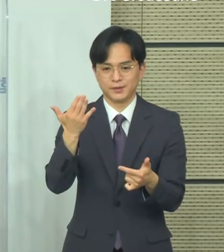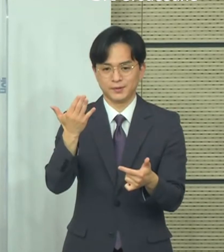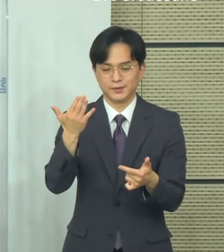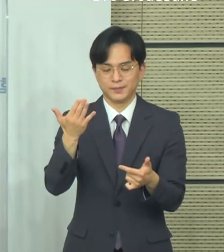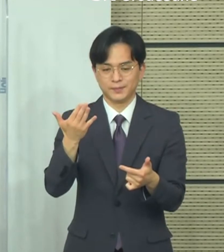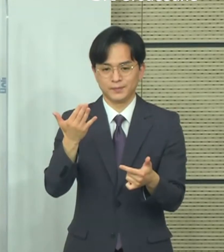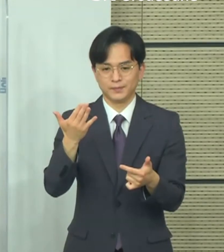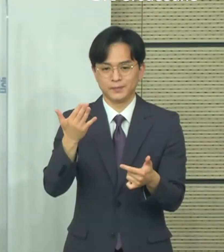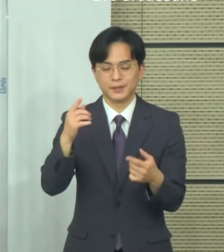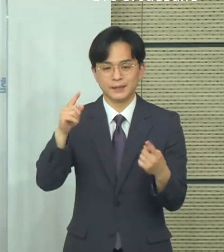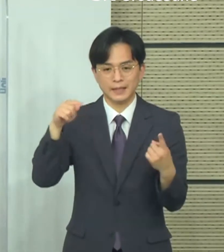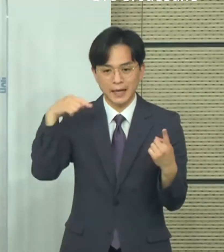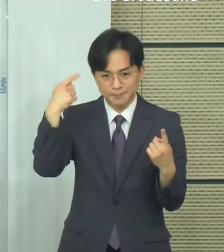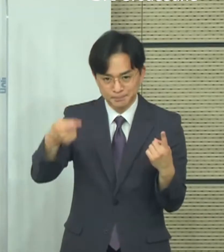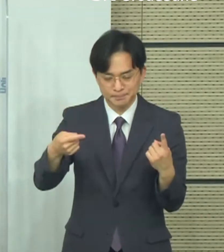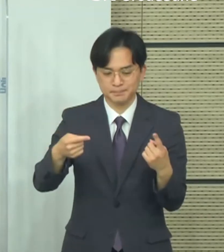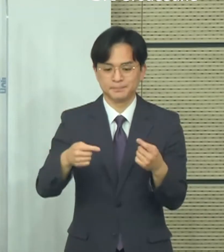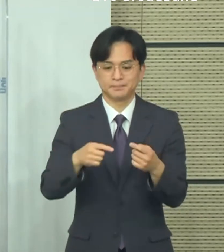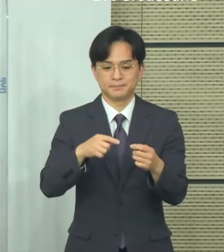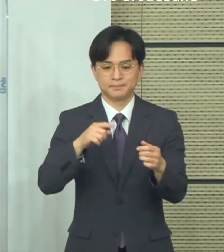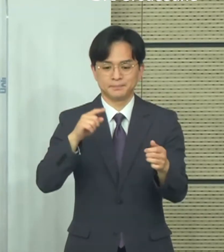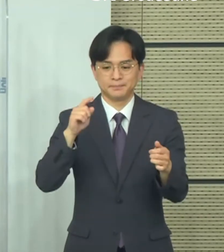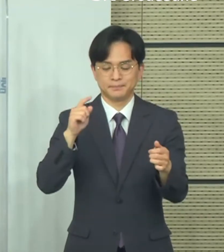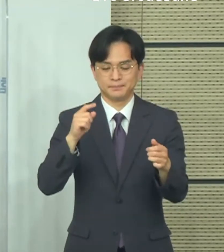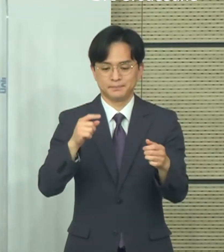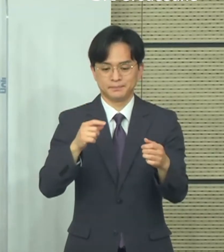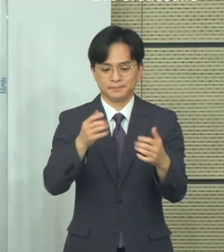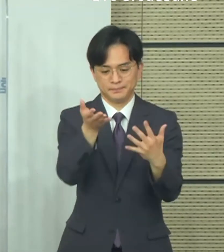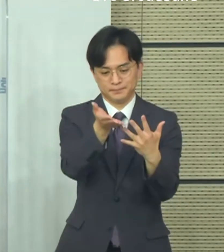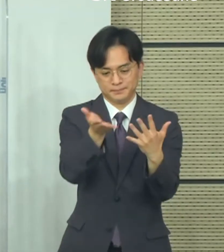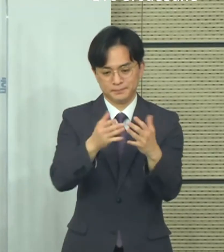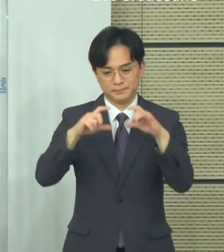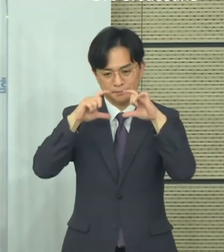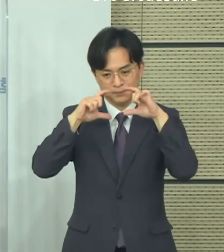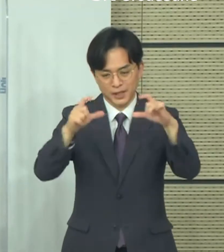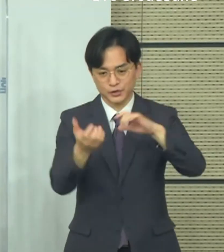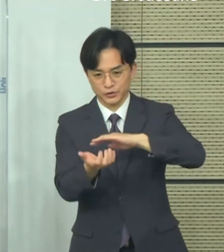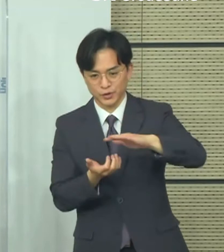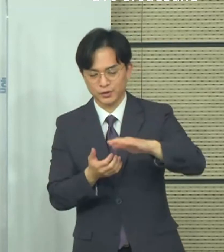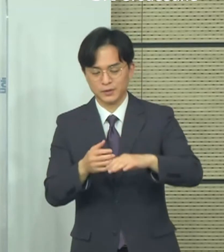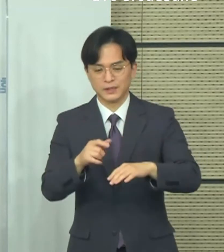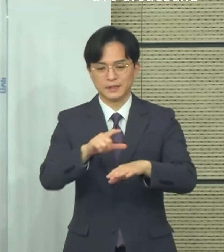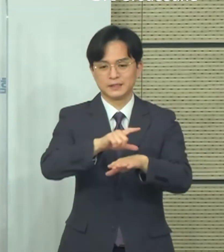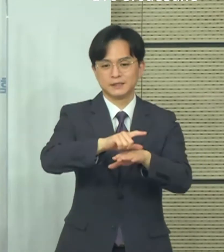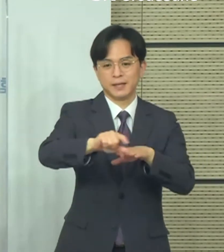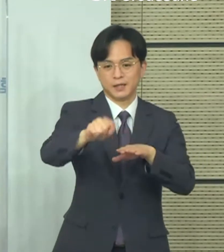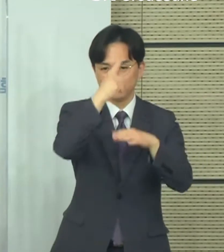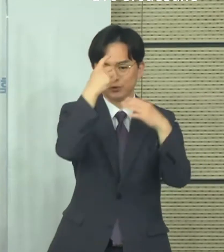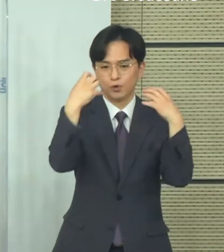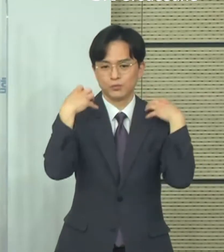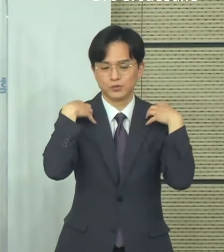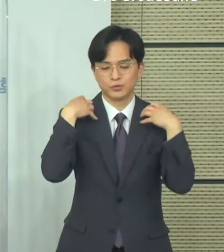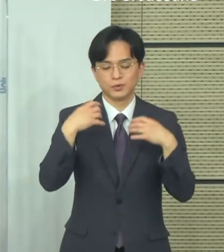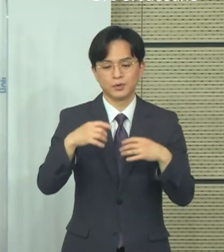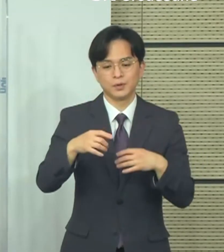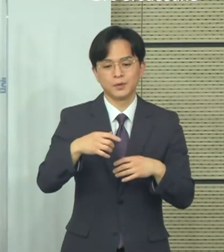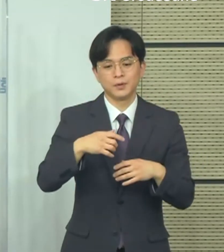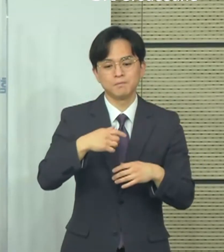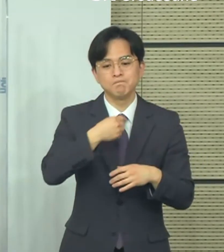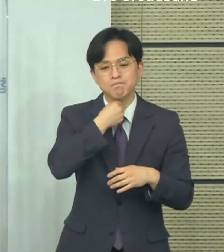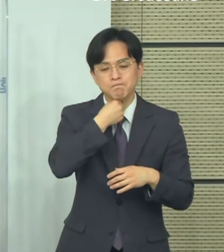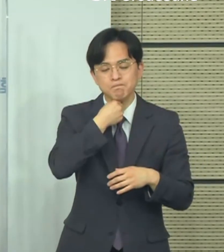거칠지에 대한 지역의 의견들도 상당히 중요하다고 보고 있는 중입니다. 따라서 이 부분들은 현재로서는 확정된 바가 없고